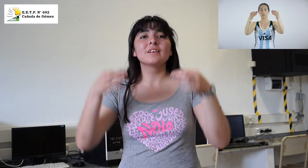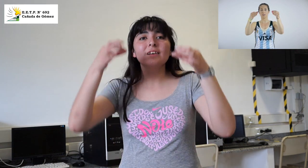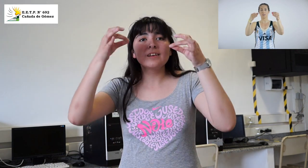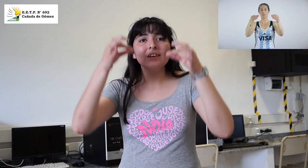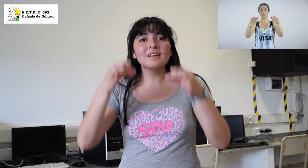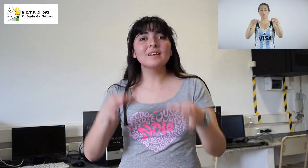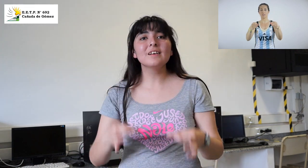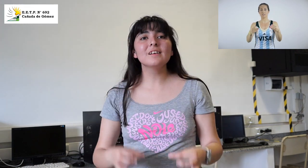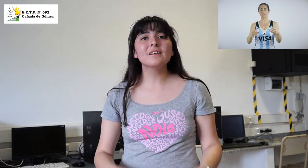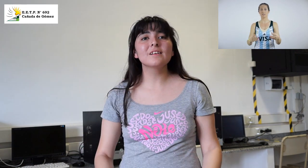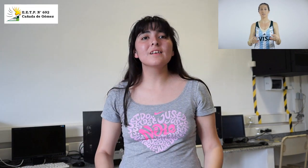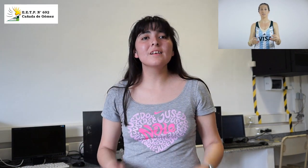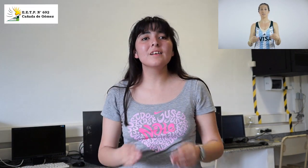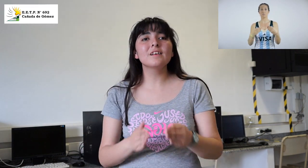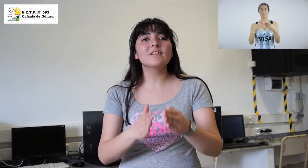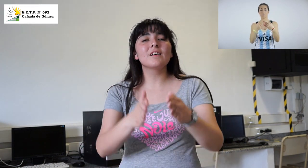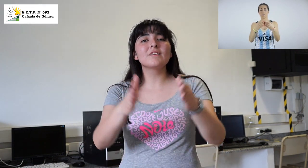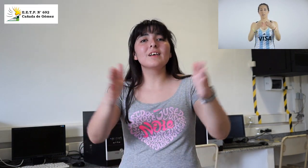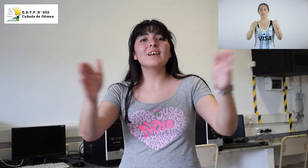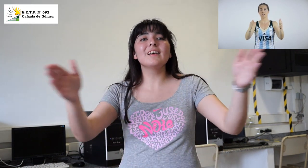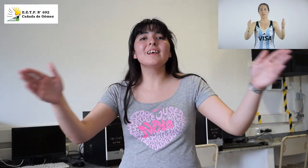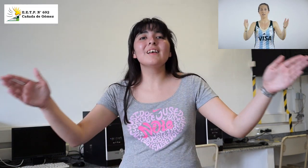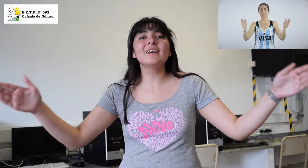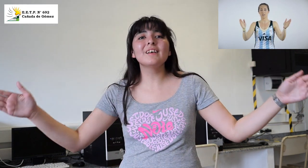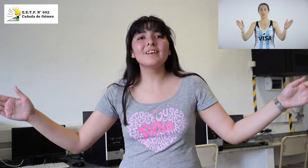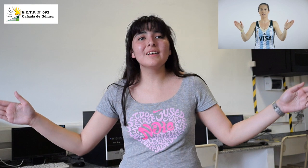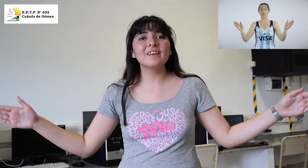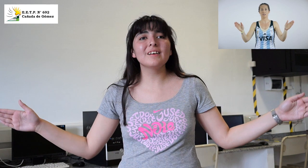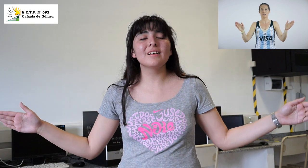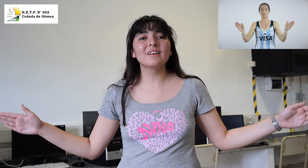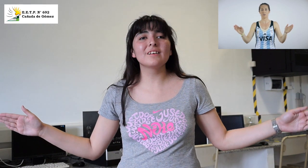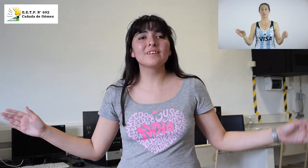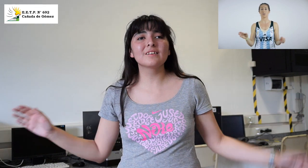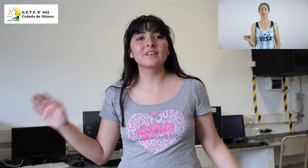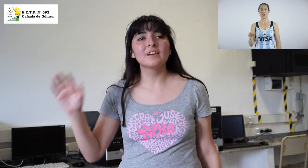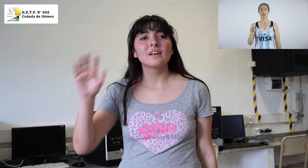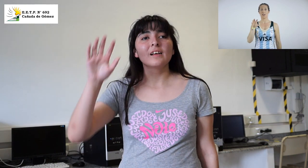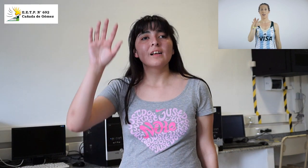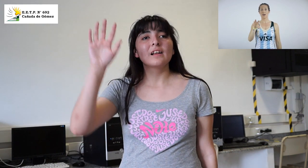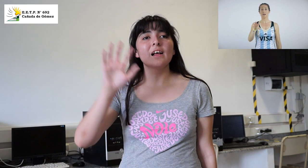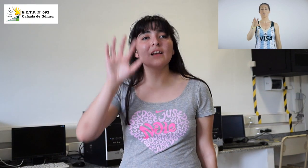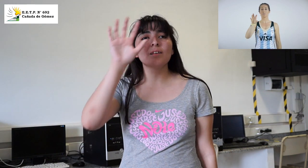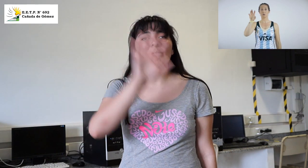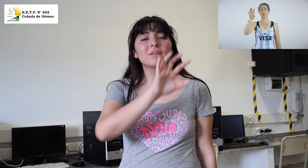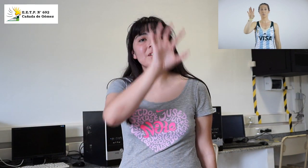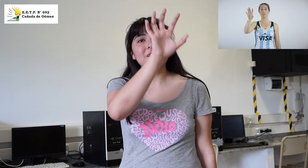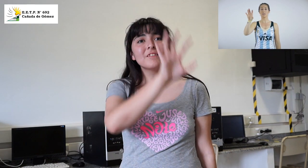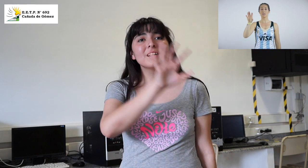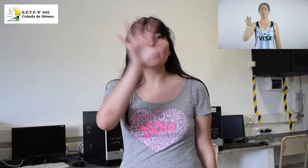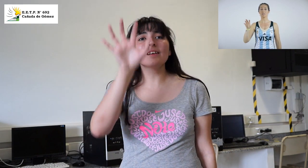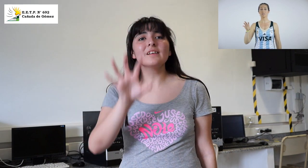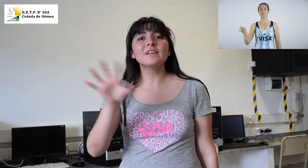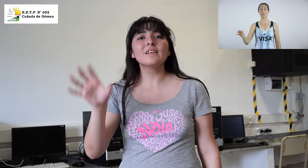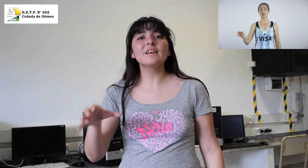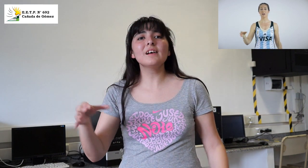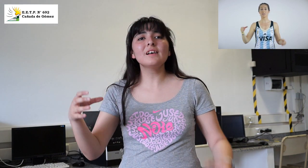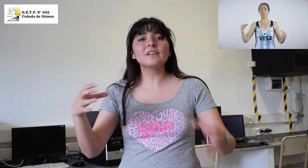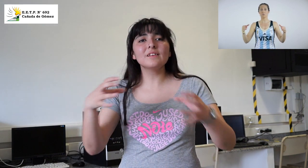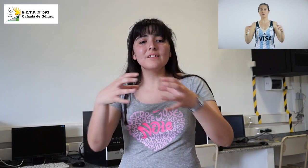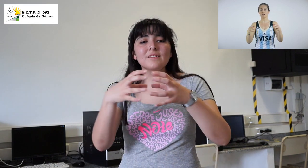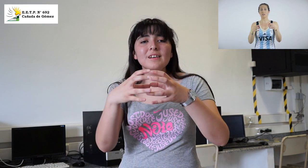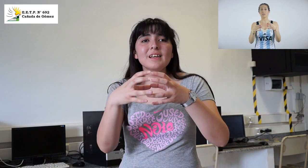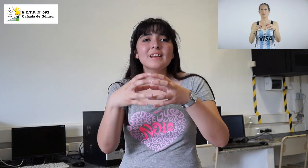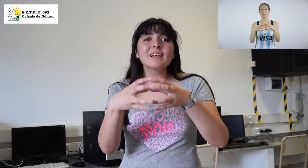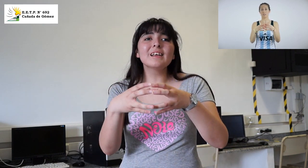dignísimo verán las provincias